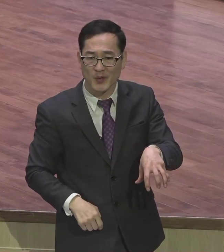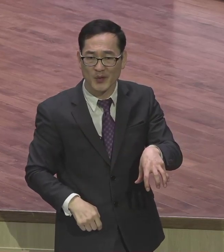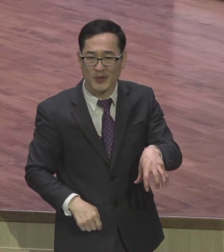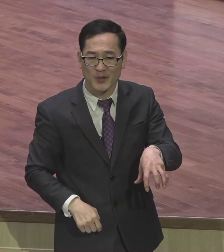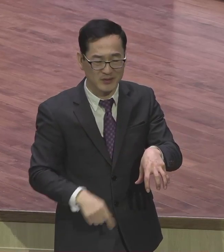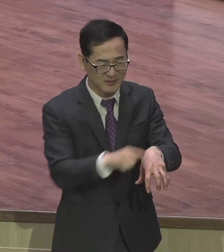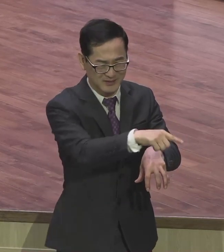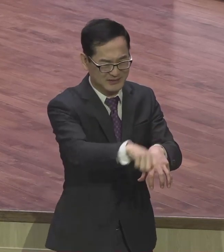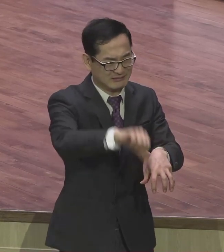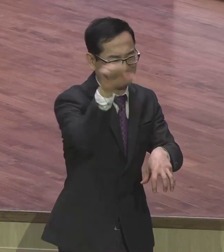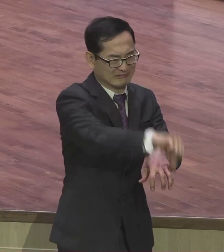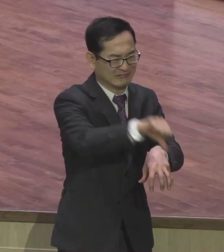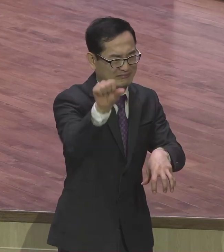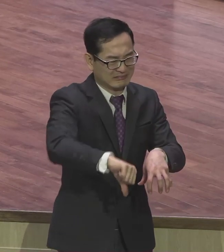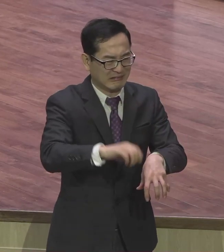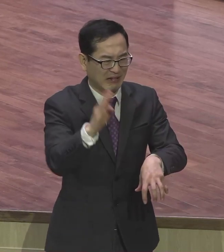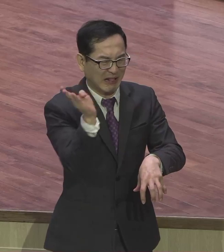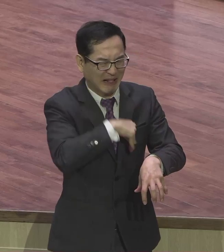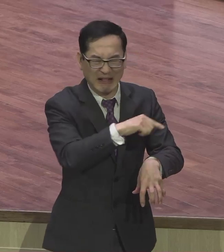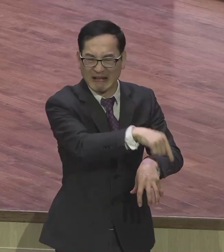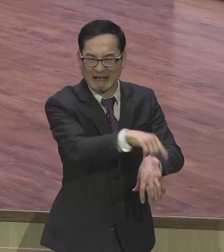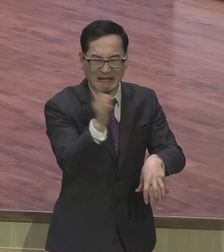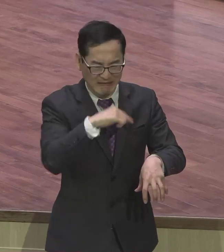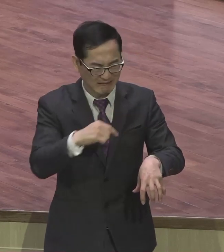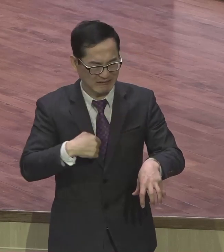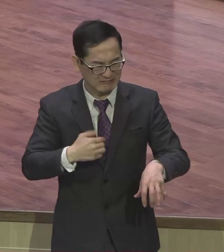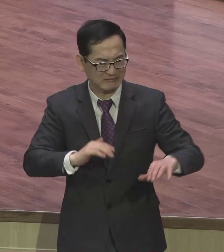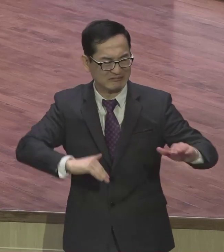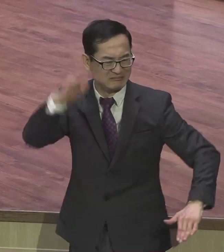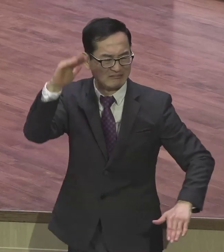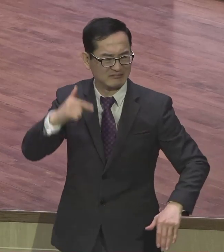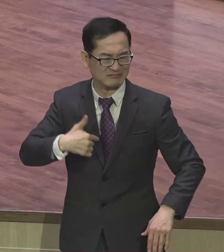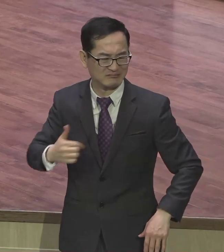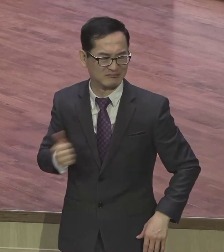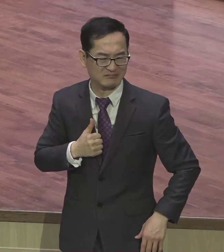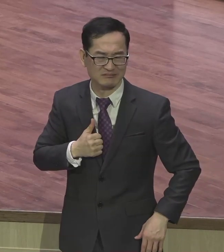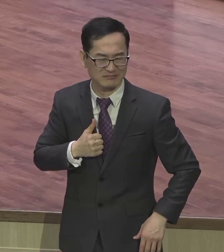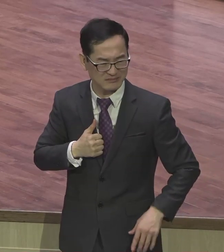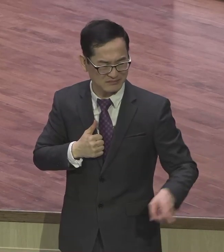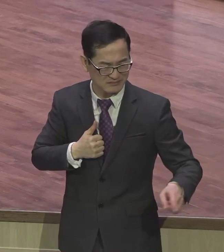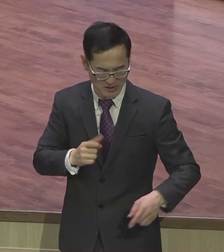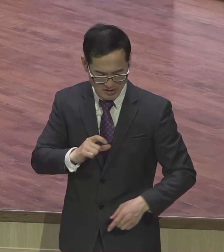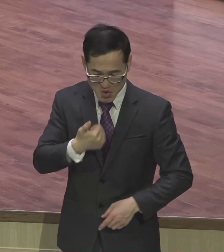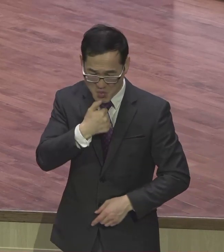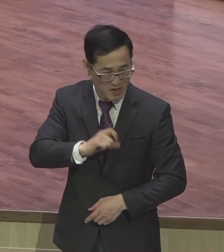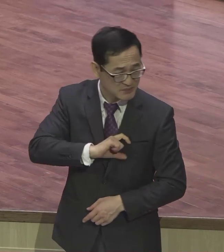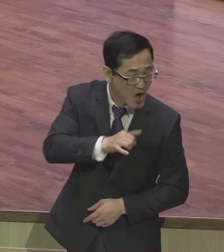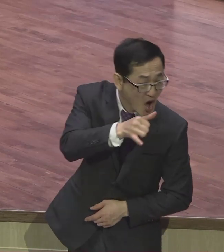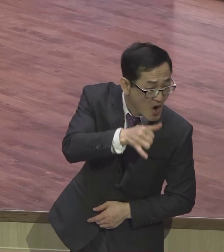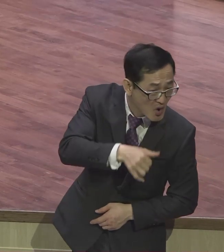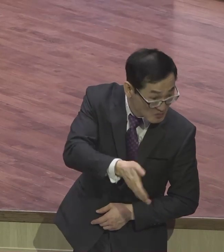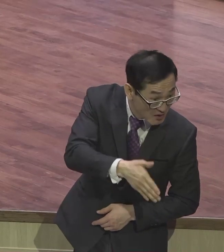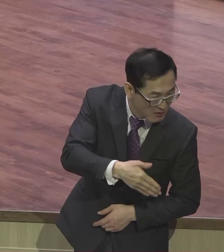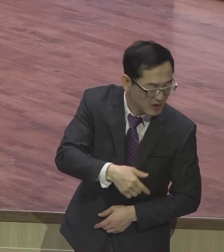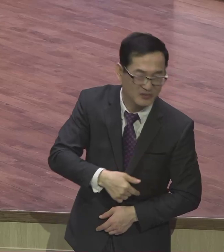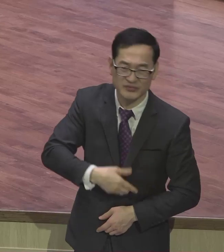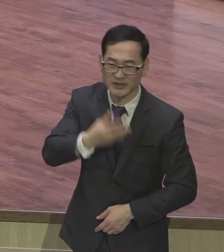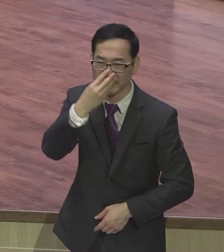민족 그들하고는 차원이 다른 로마 시민권자로서의 이 로마의